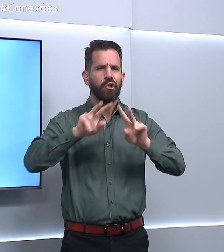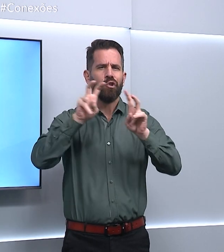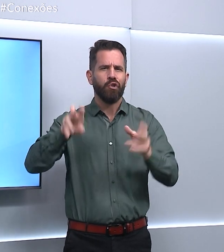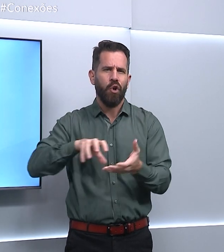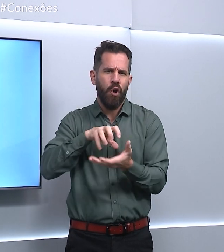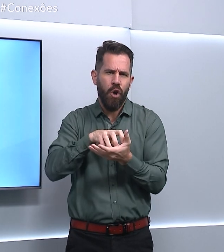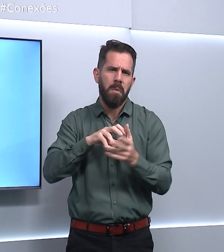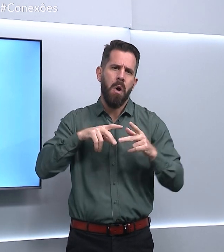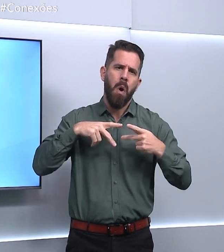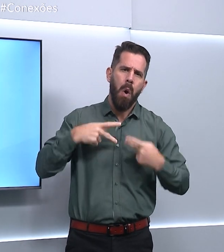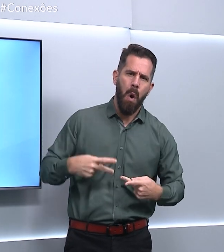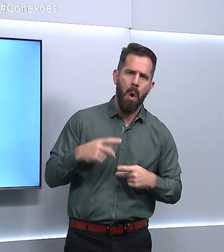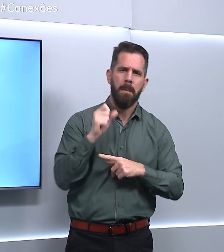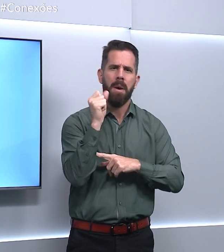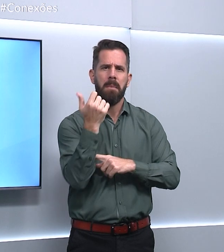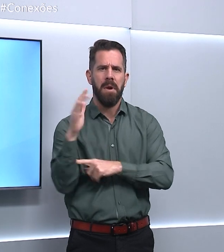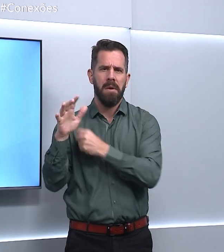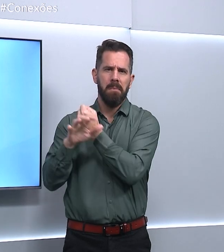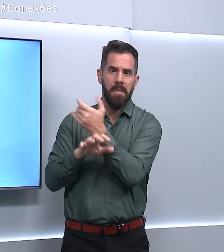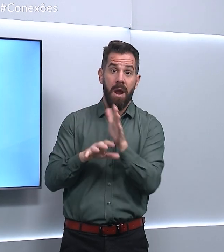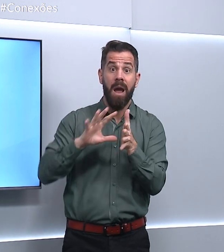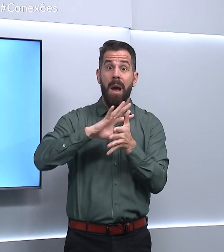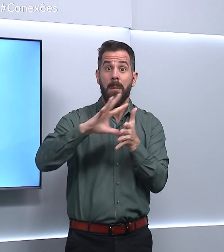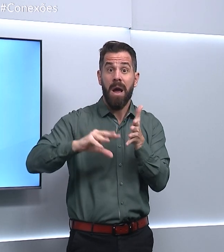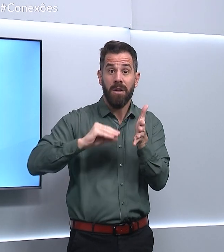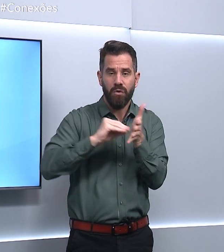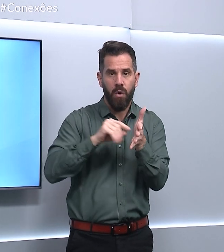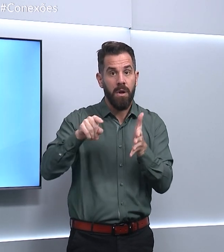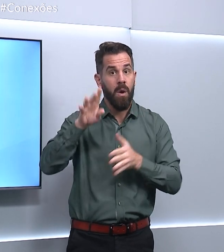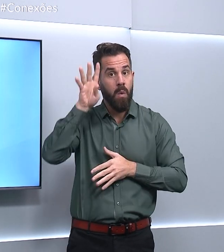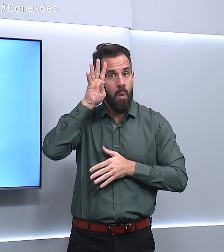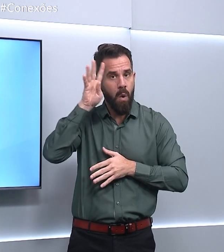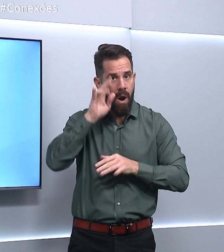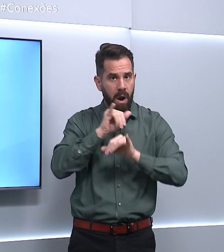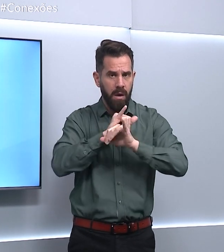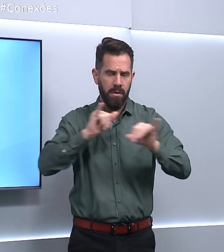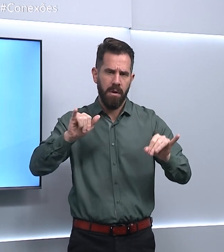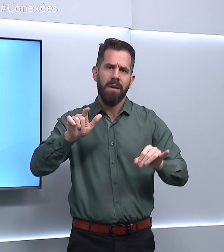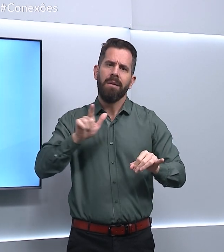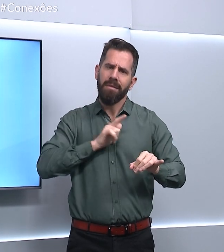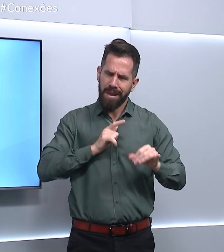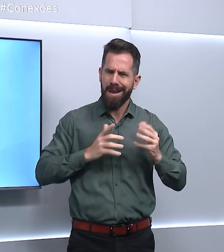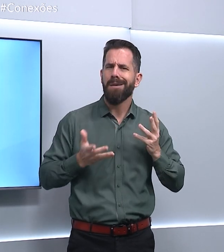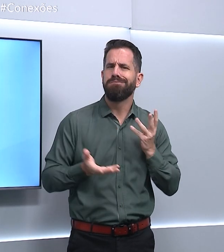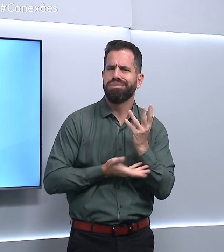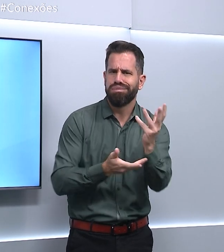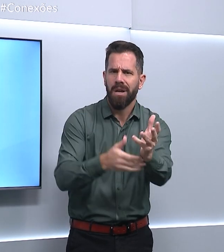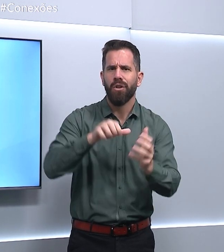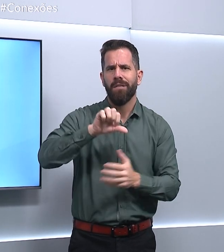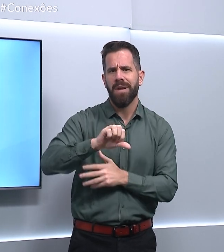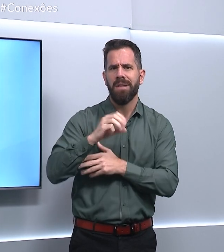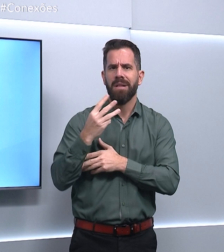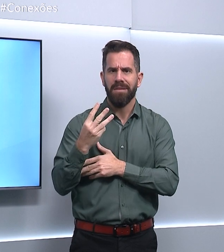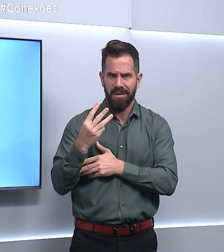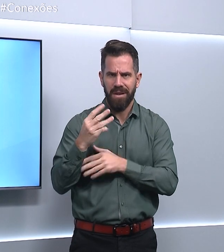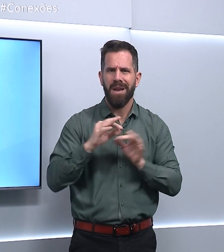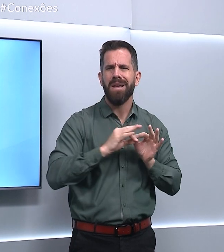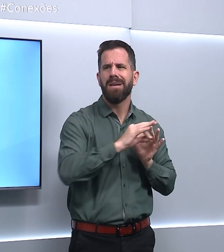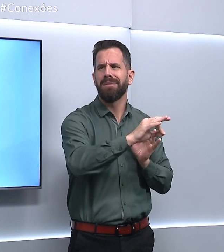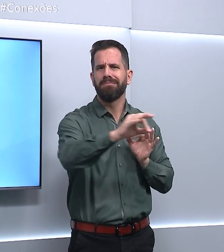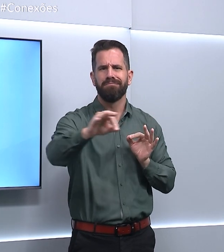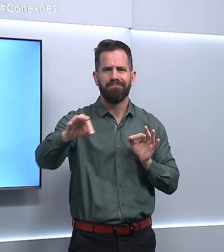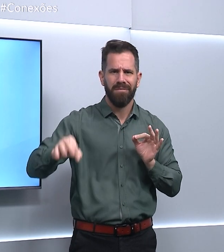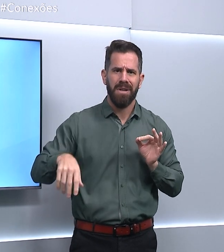Amazônia, nesta quarta-feira, foram devastados 93 quilômetros quadrados, o que representa uma queda de 18%